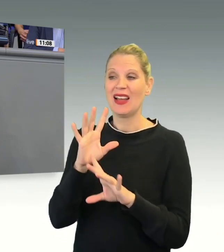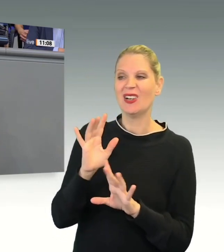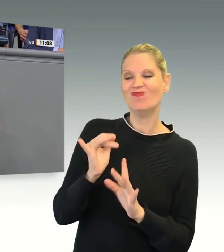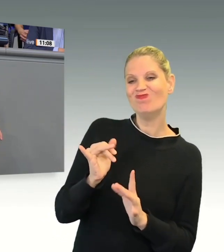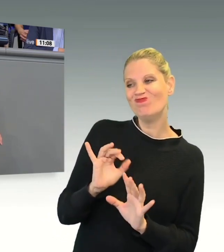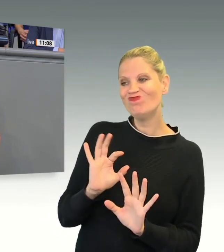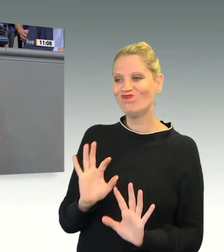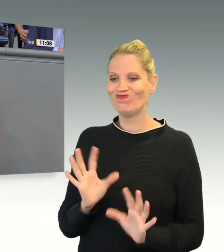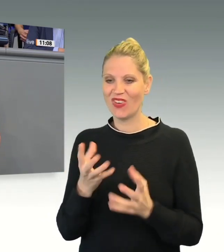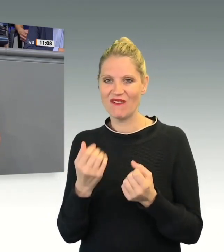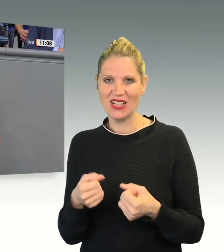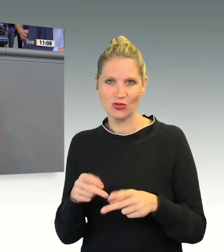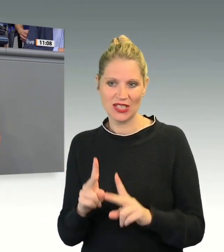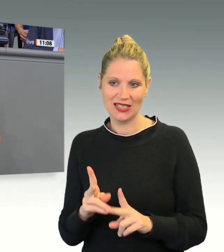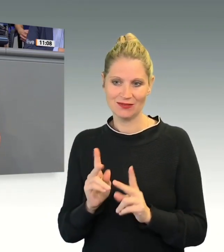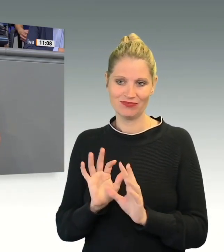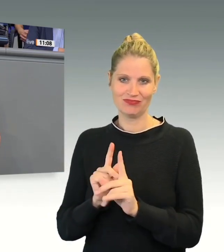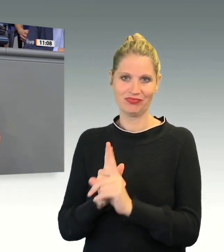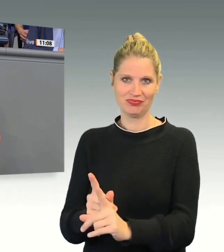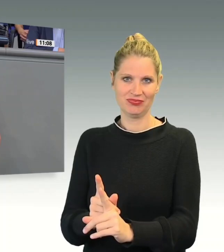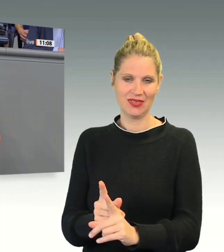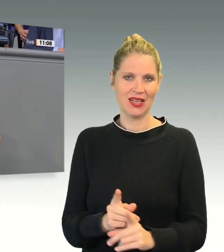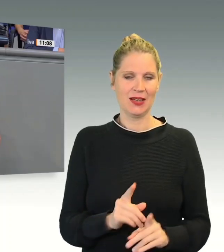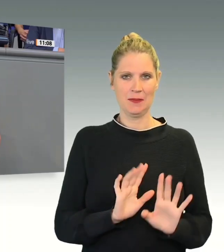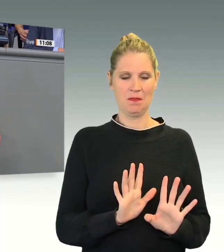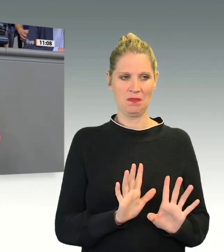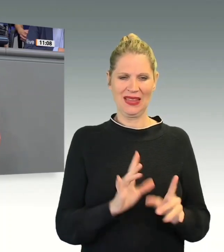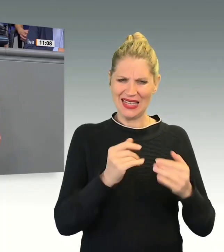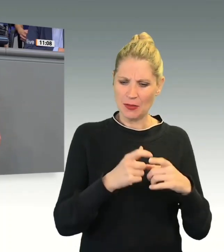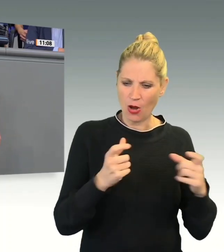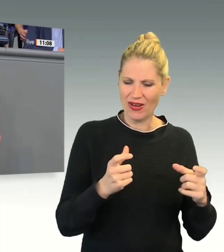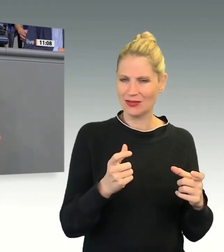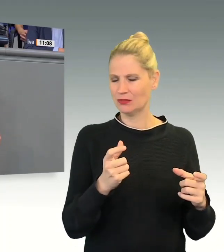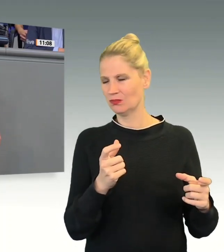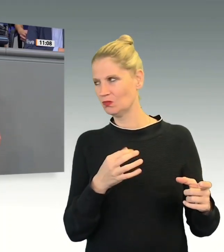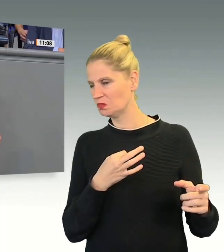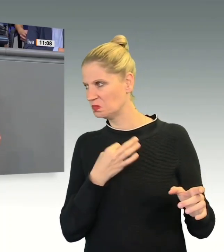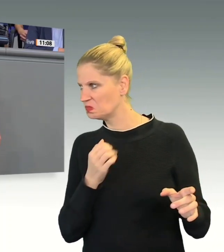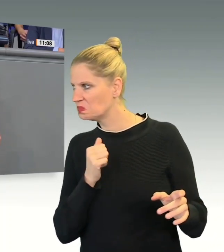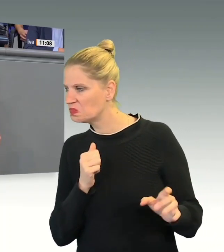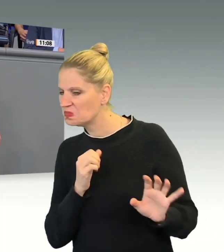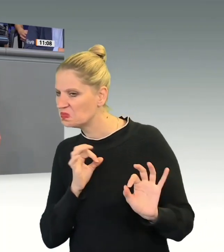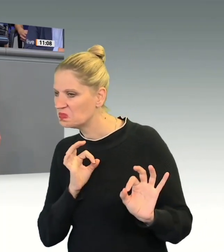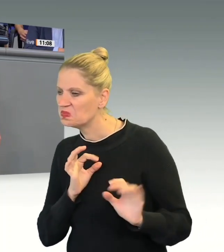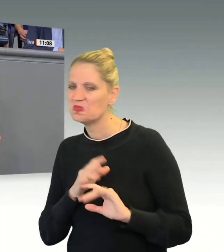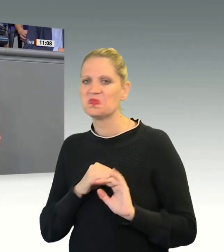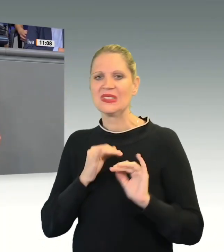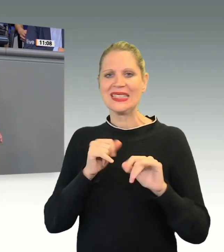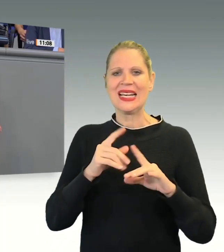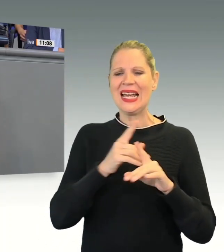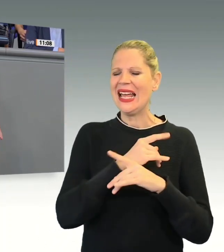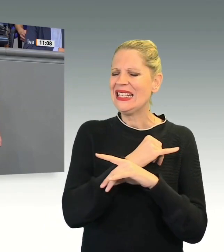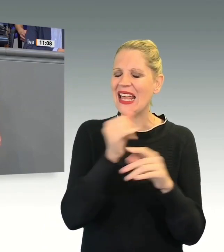Jegliche Form der Freiheitsentziehung, das ist bereits gesagt worden, muss in unserem Rechtsstaat zu Recht auf das notwendige Minimum reduziert bleiben.